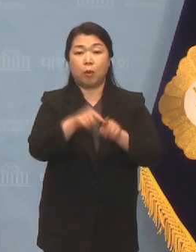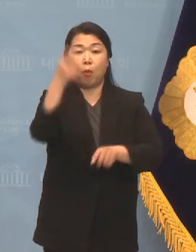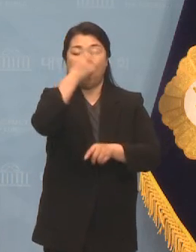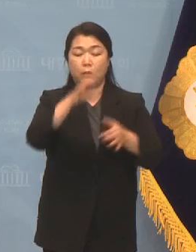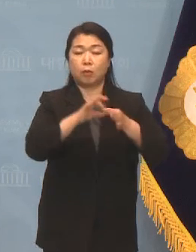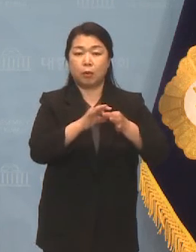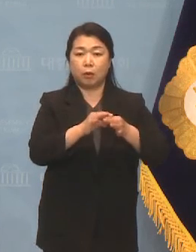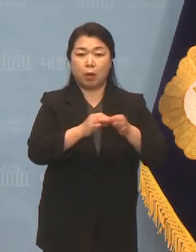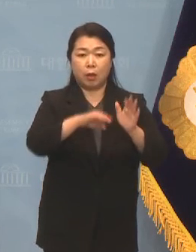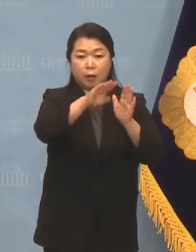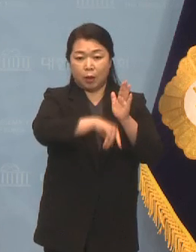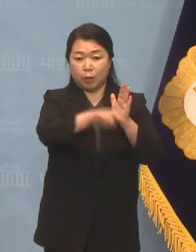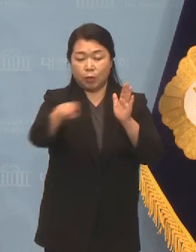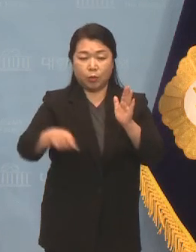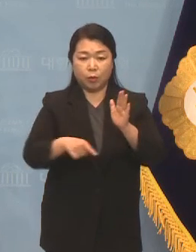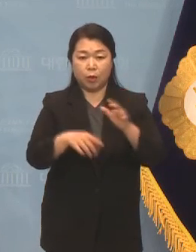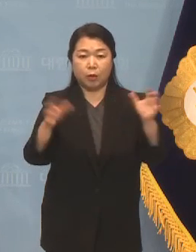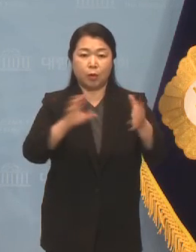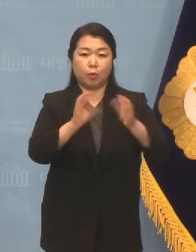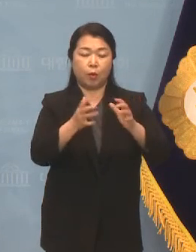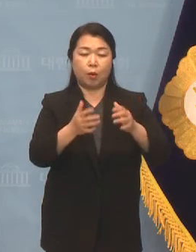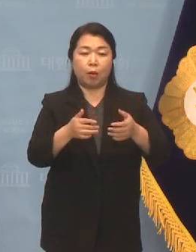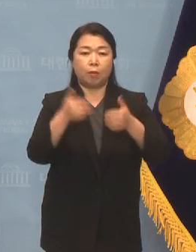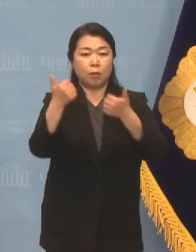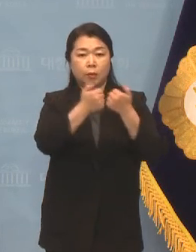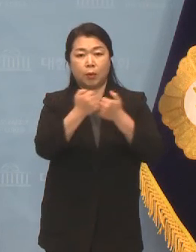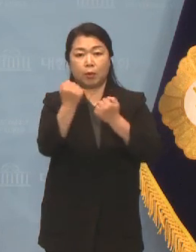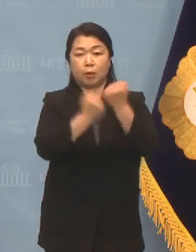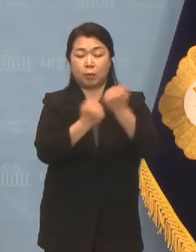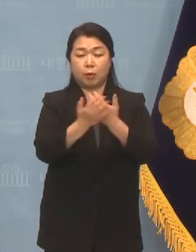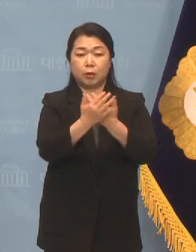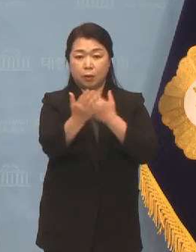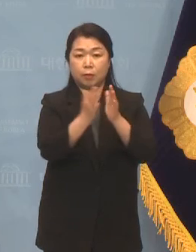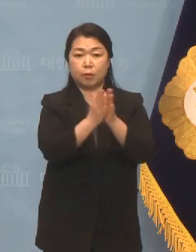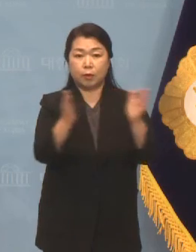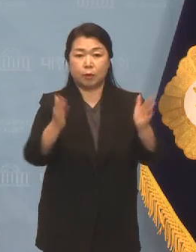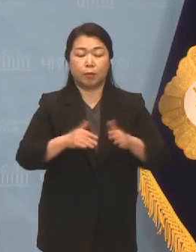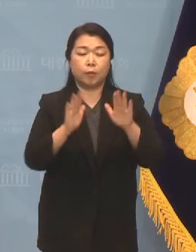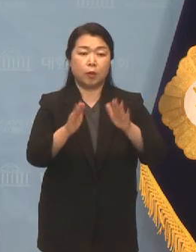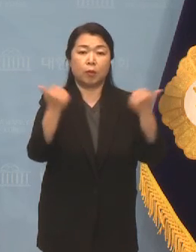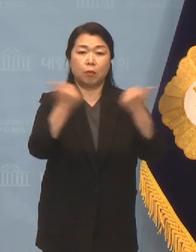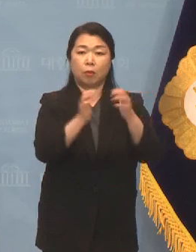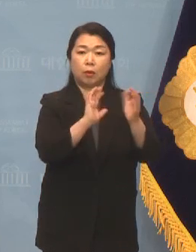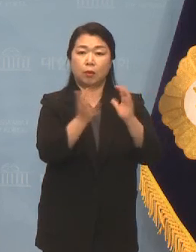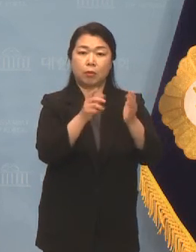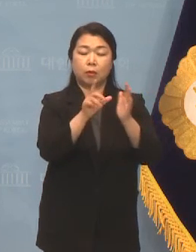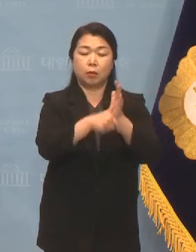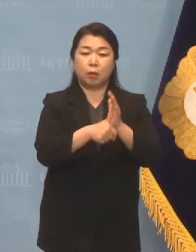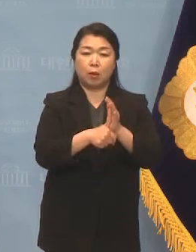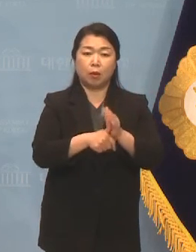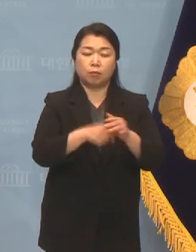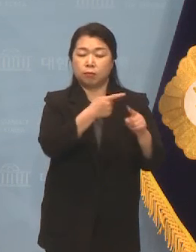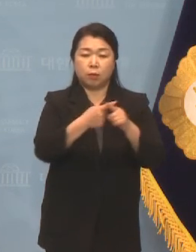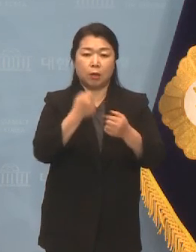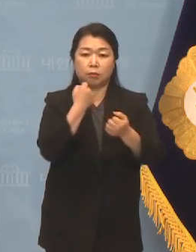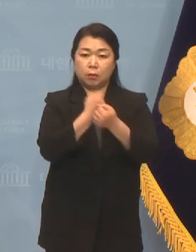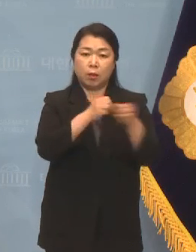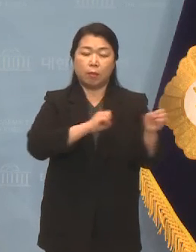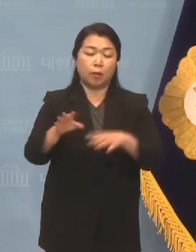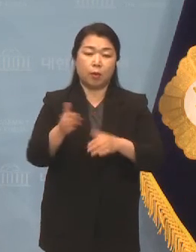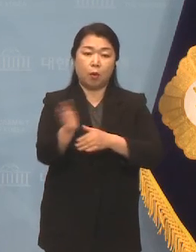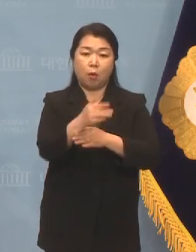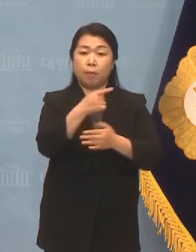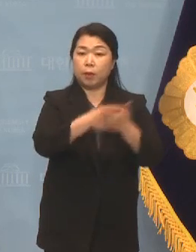남북협력 방안 세미나를 개최합니다. 이번 세미나에서는 무단 방류로 인한 어업